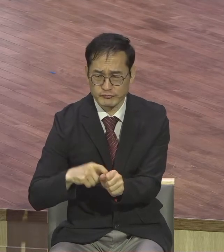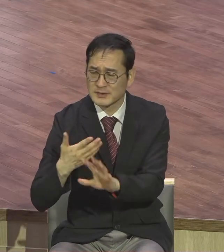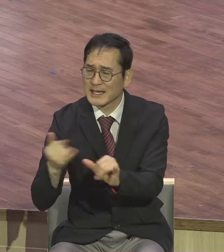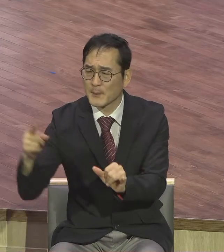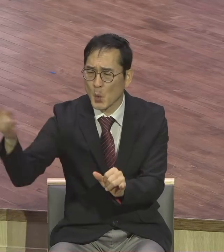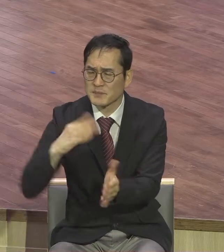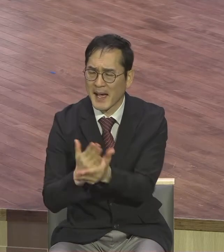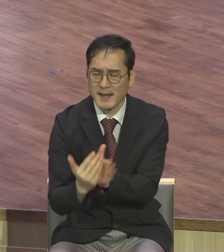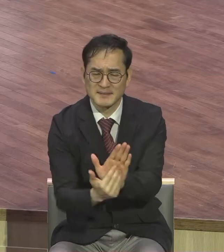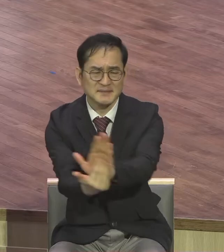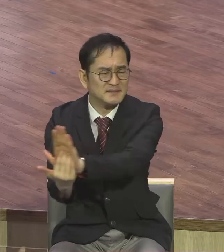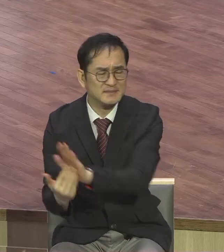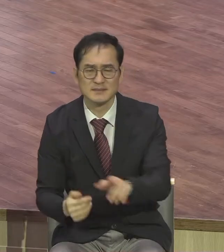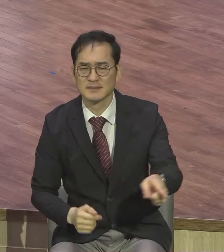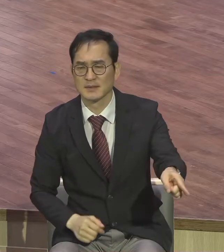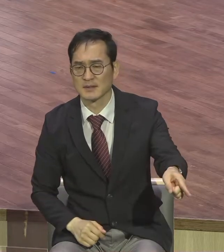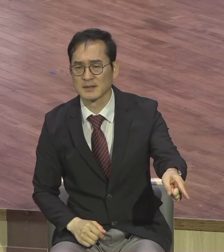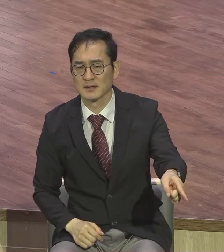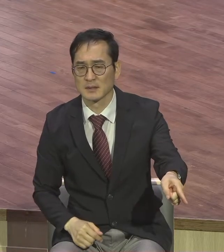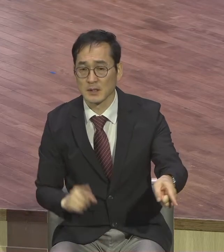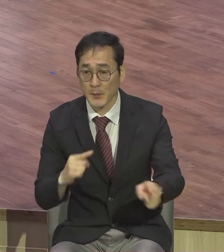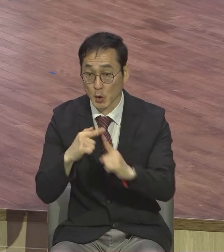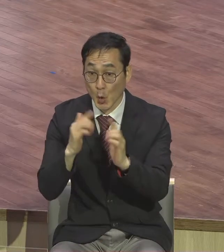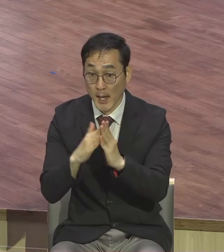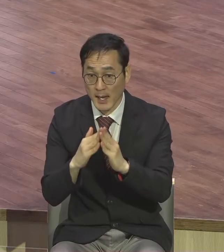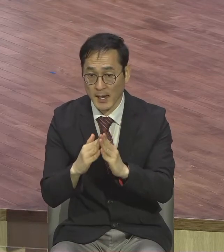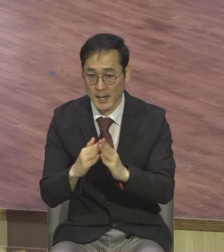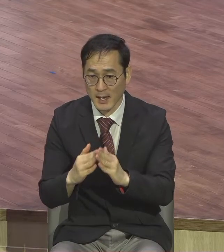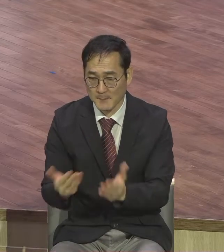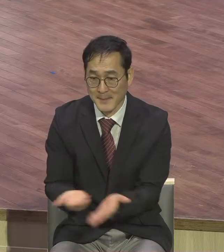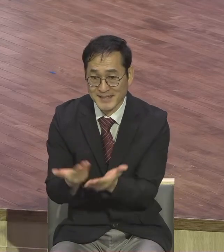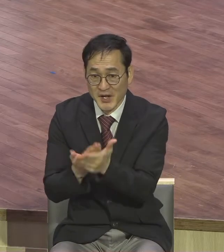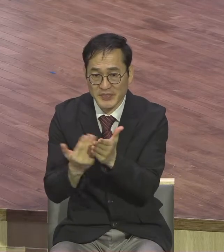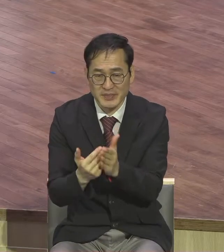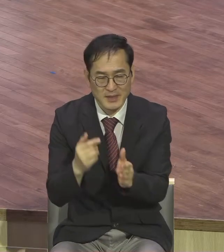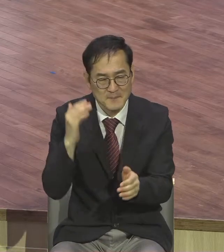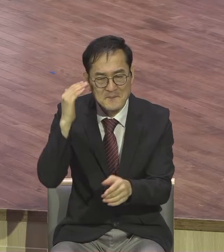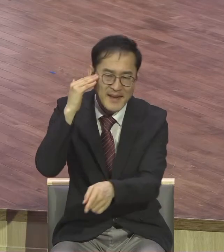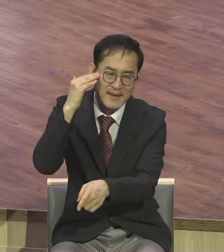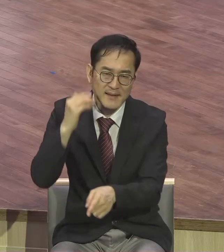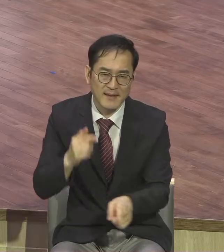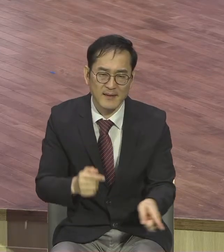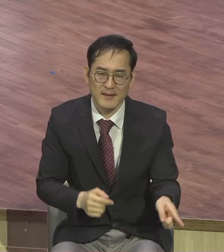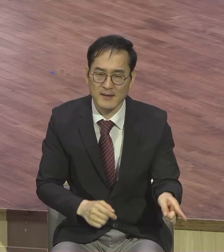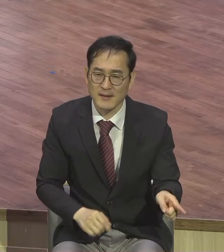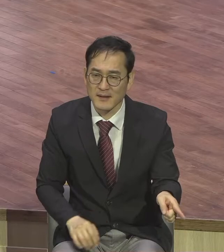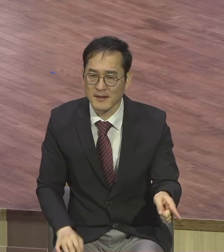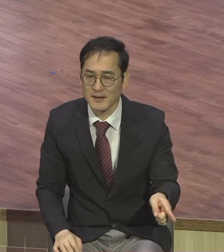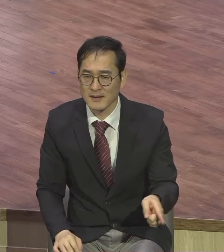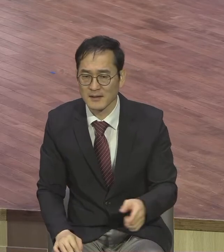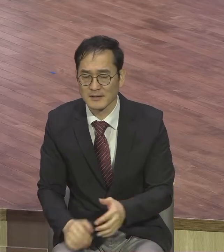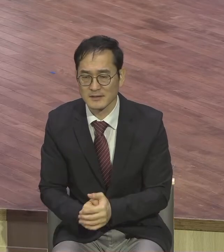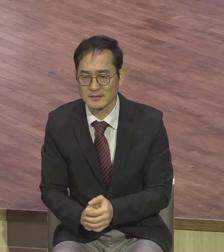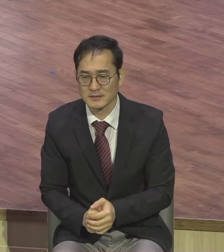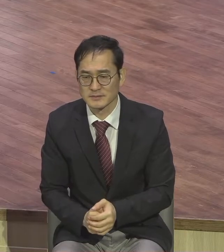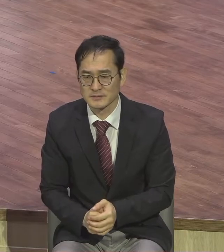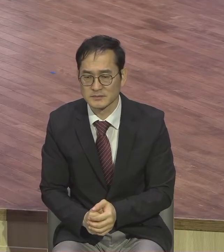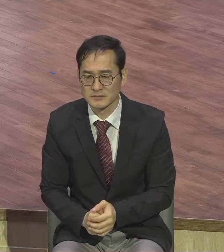적용하면 어때요 교회 부흥의 문을 닫고 있어요 교회가 부흥도에도 기관이 부흥도에도 지역이 살아나야 되고 영적